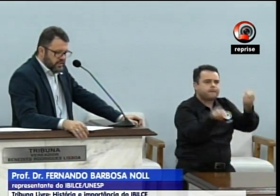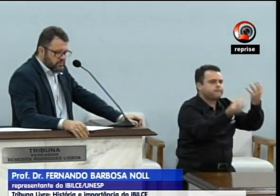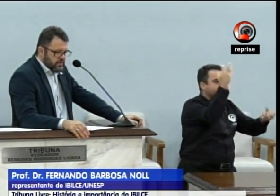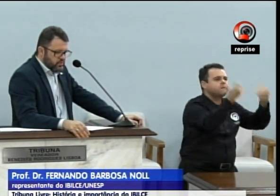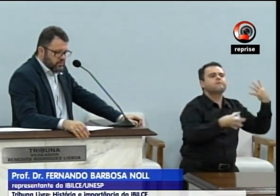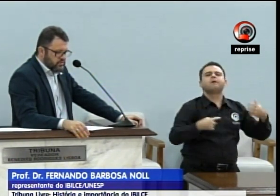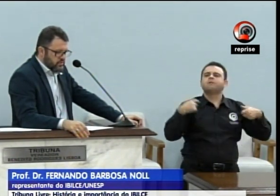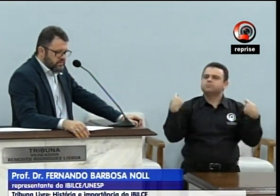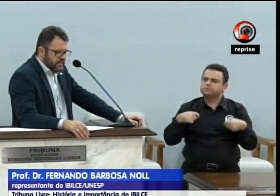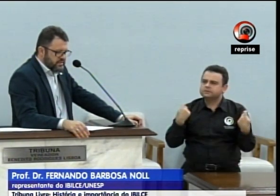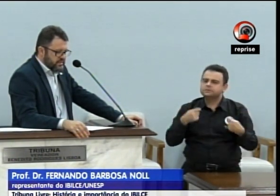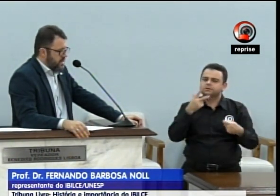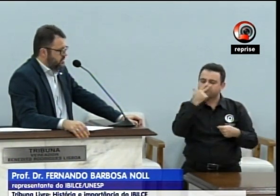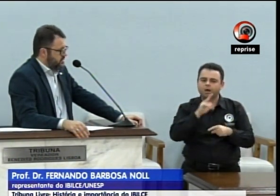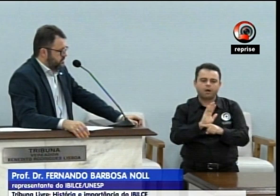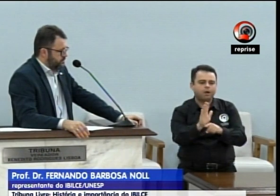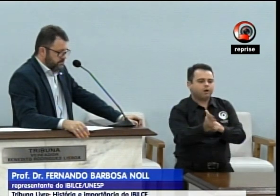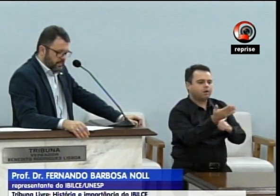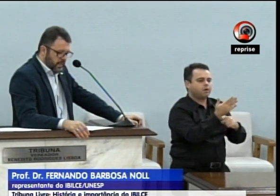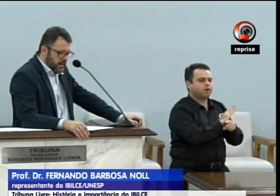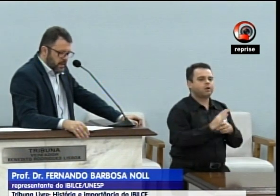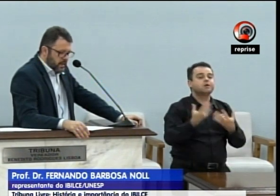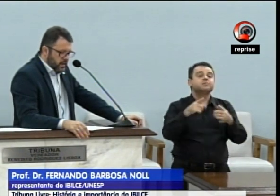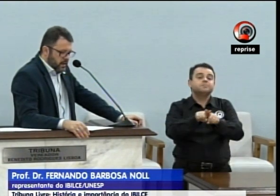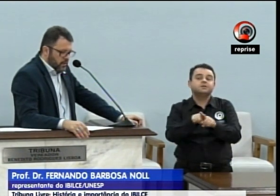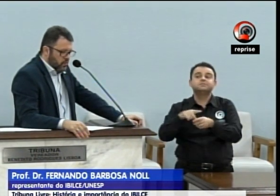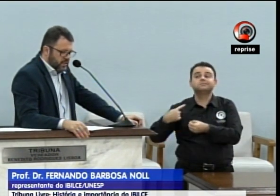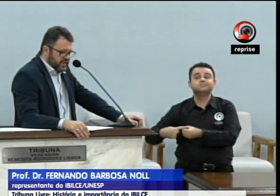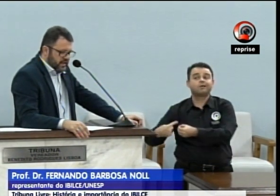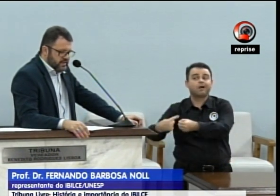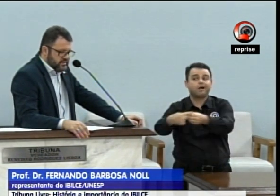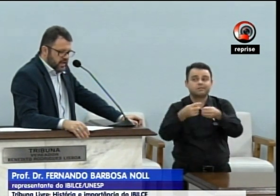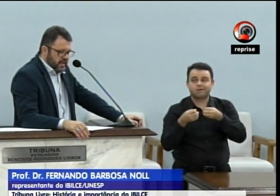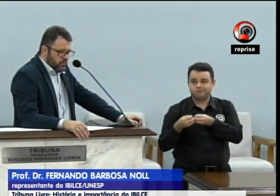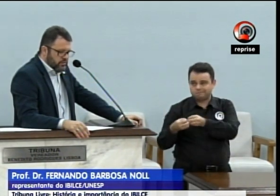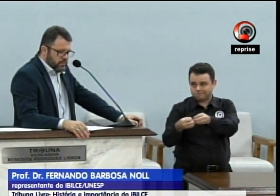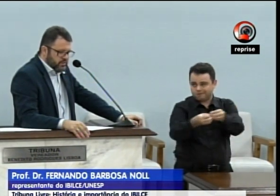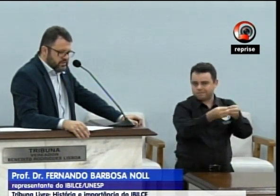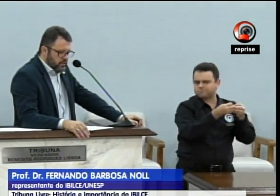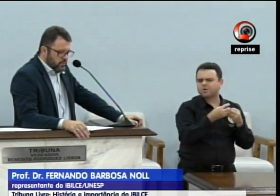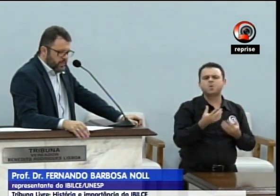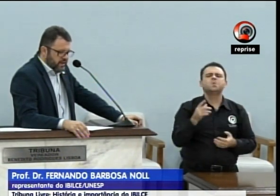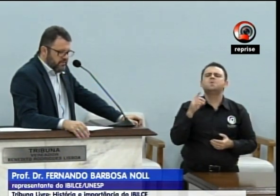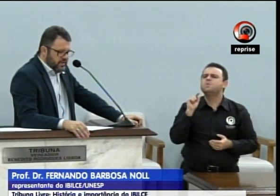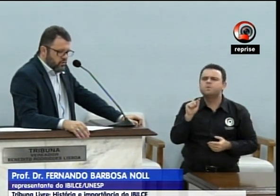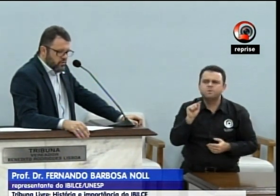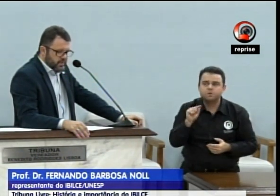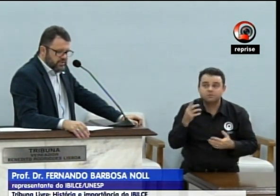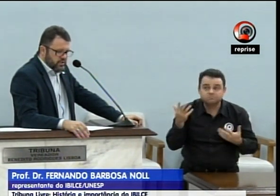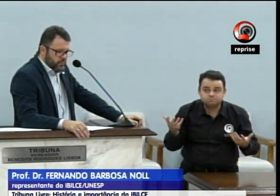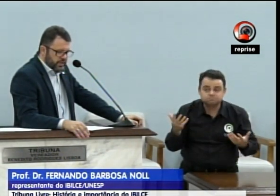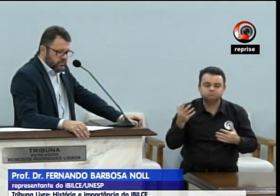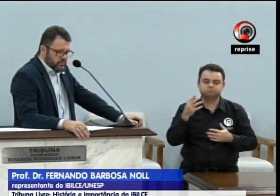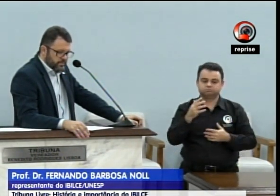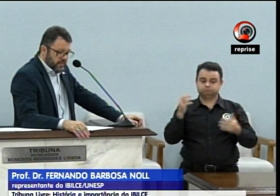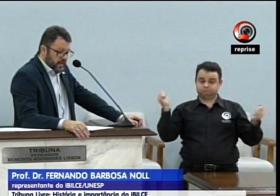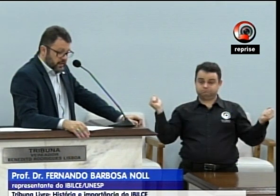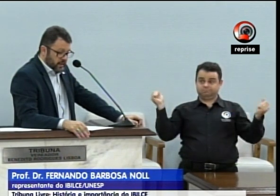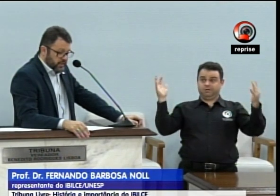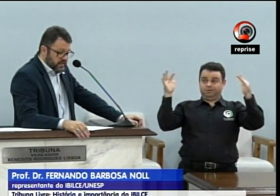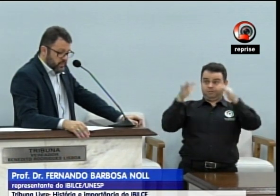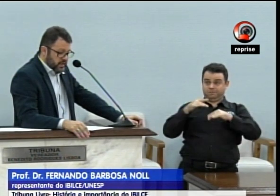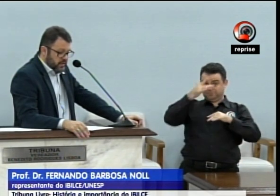inúmeras contribuições para as cidades. Uma delas é a contribuição para a vida econômica de Rio Preto.